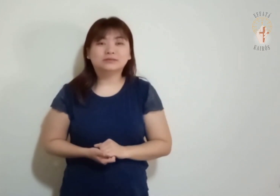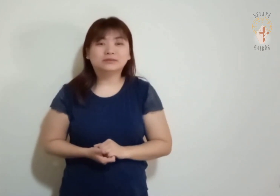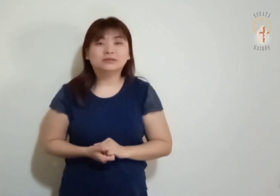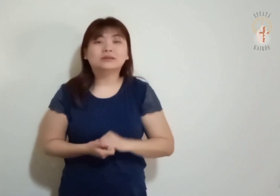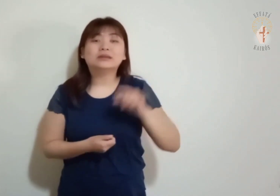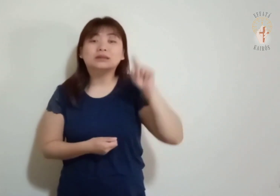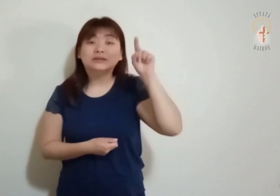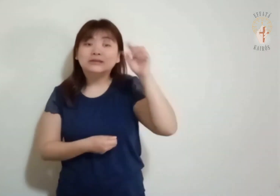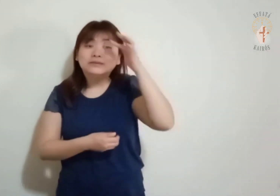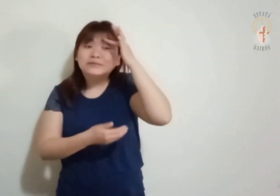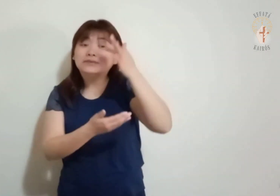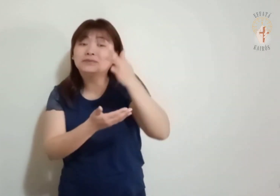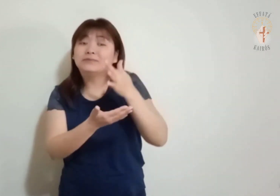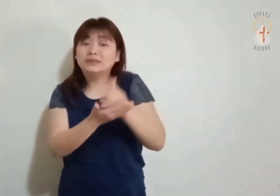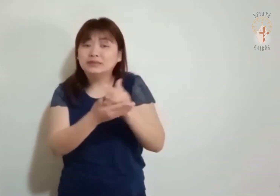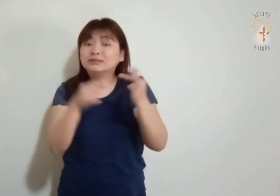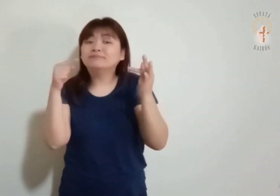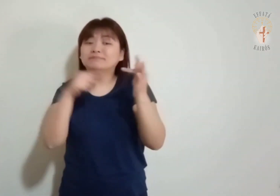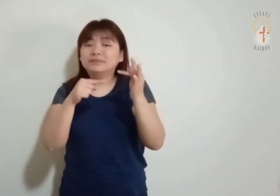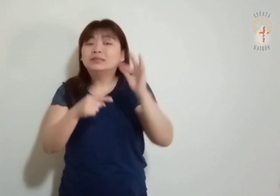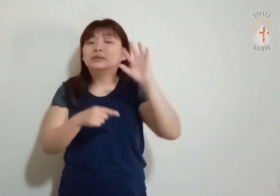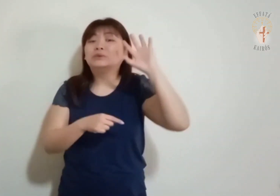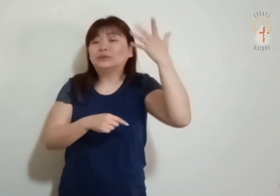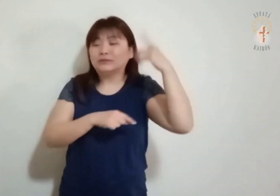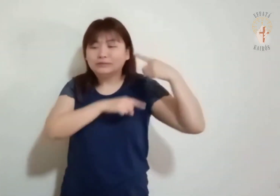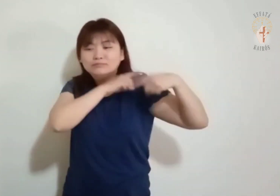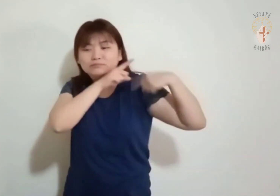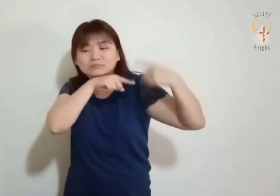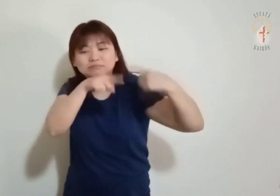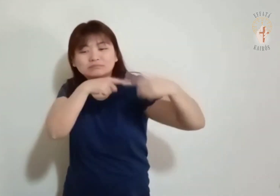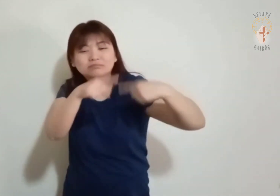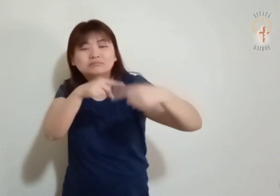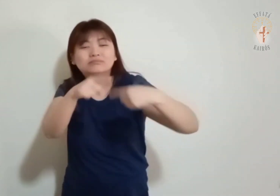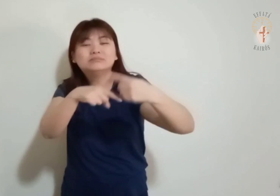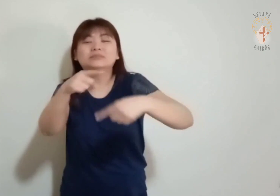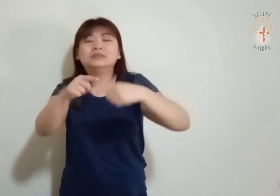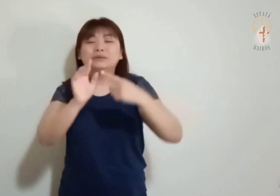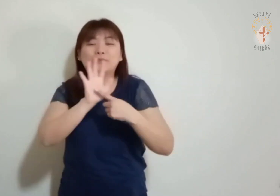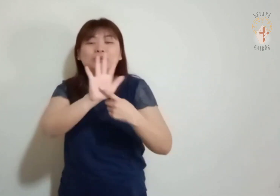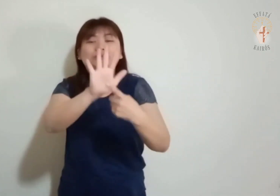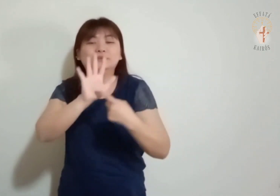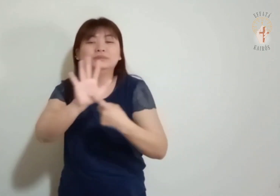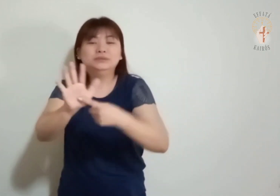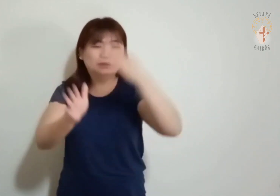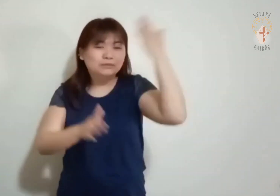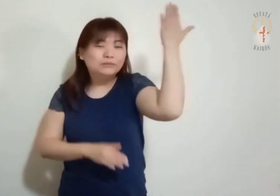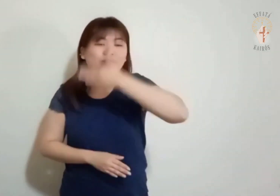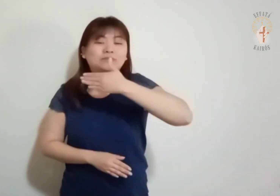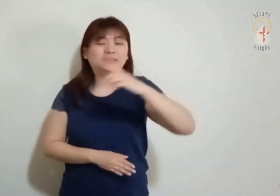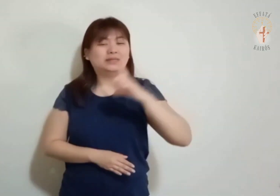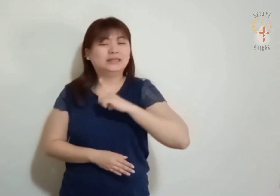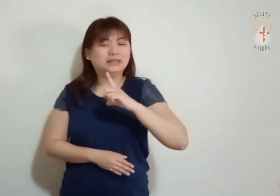Foi a fé que valeu aos antepassados um bom testemunho.